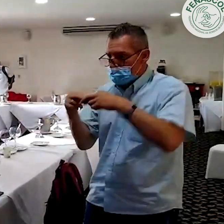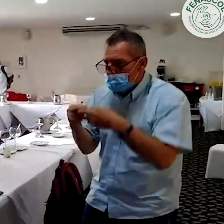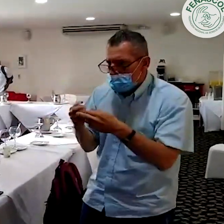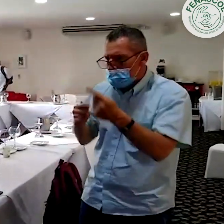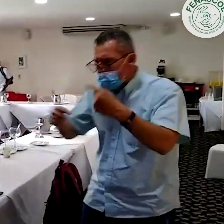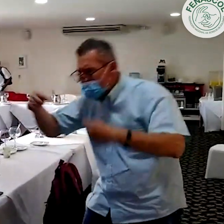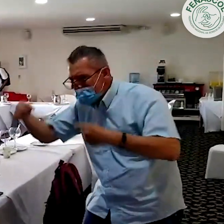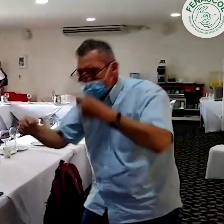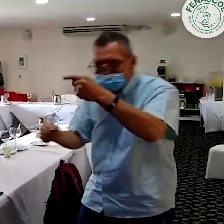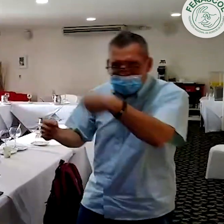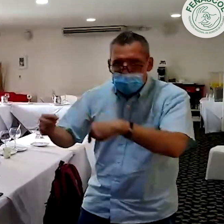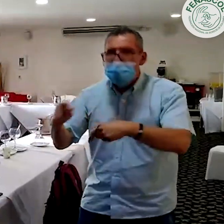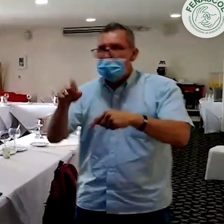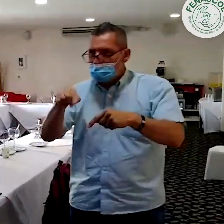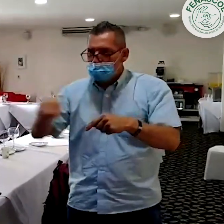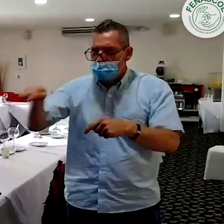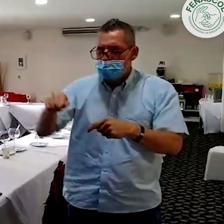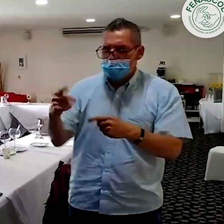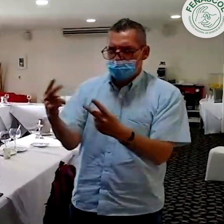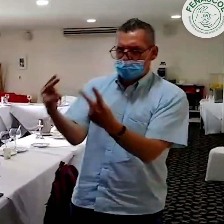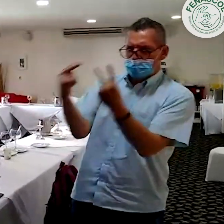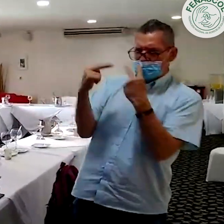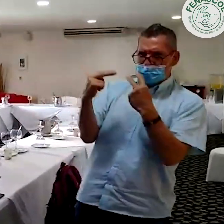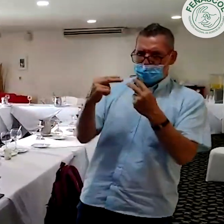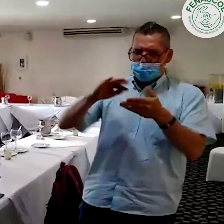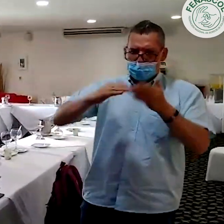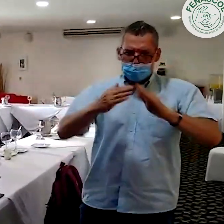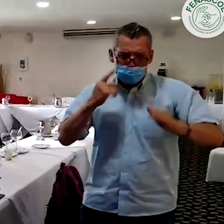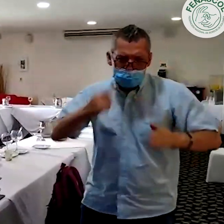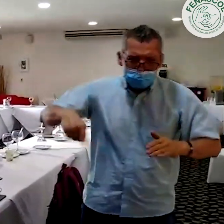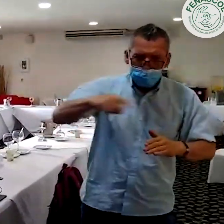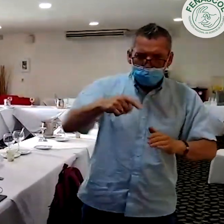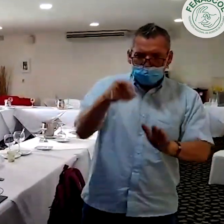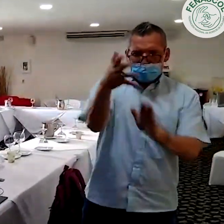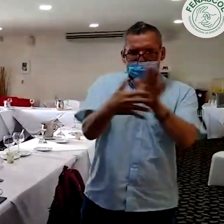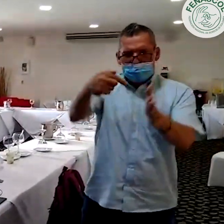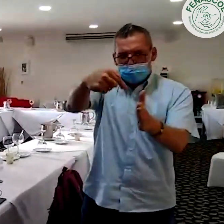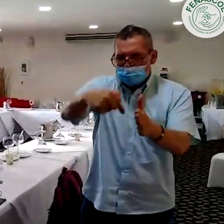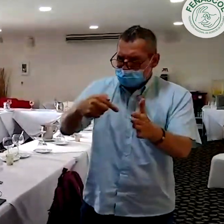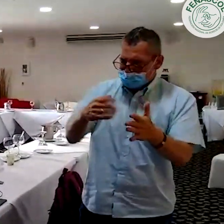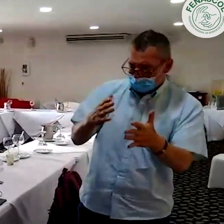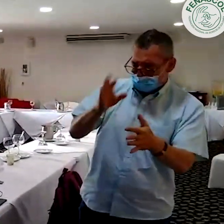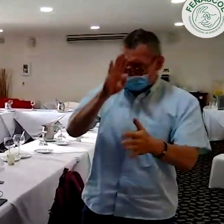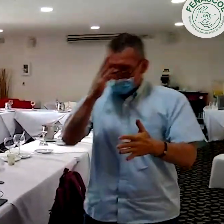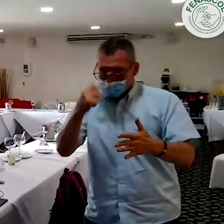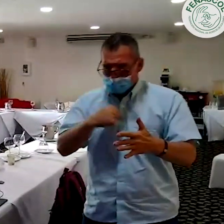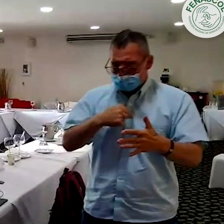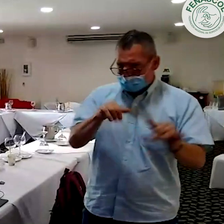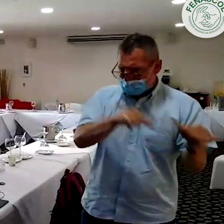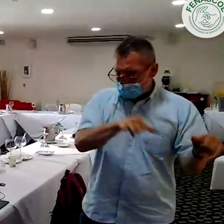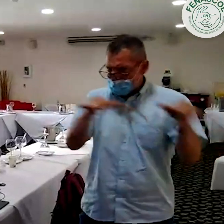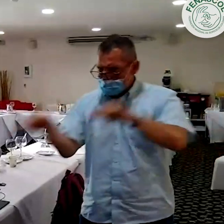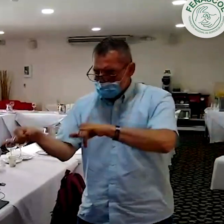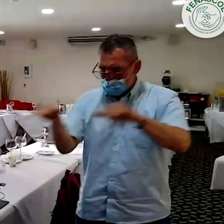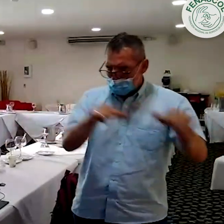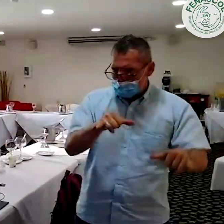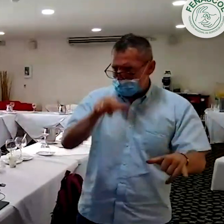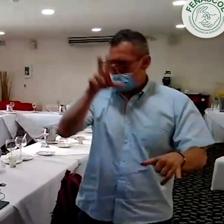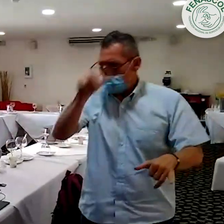procesos se lleven en paralelo en los diferentes grupos, y aquí se estuvo discutiendo y debatiendo en la reunión desde diferentes puntos